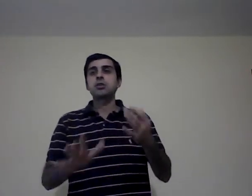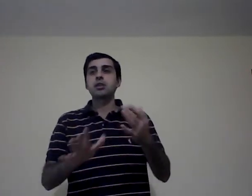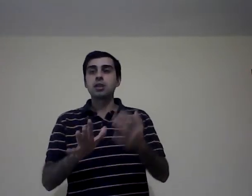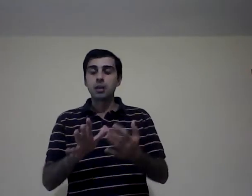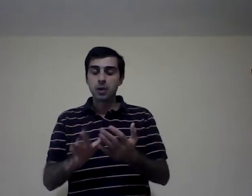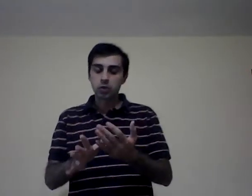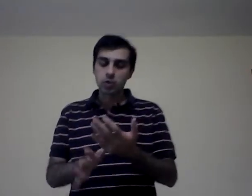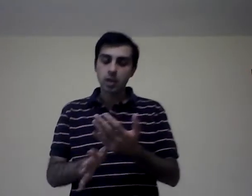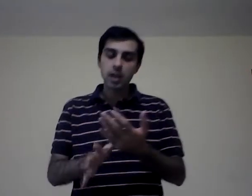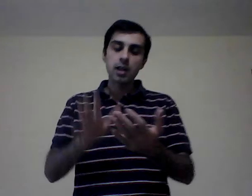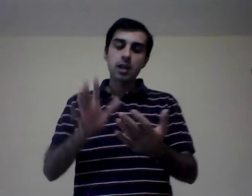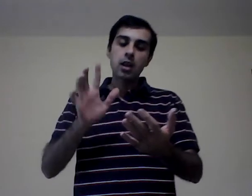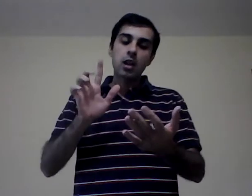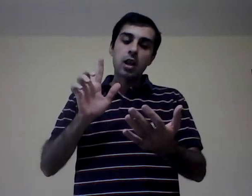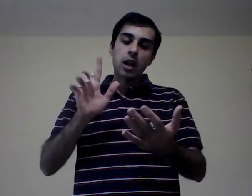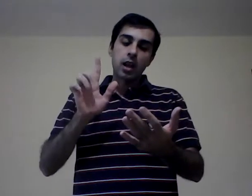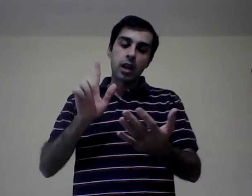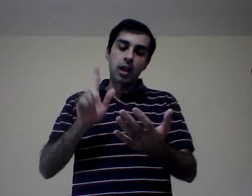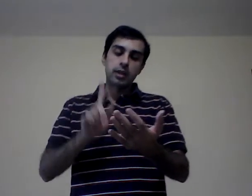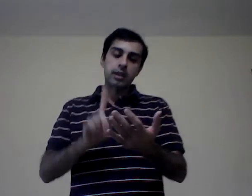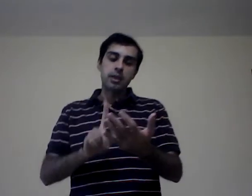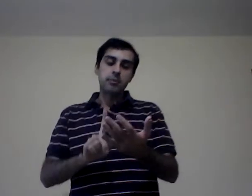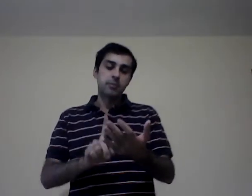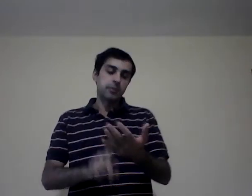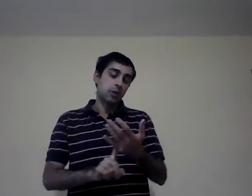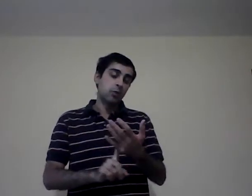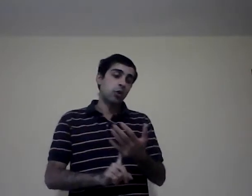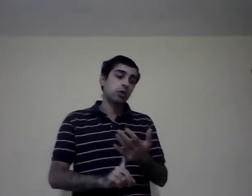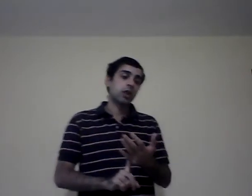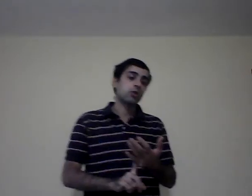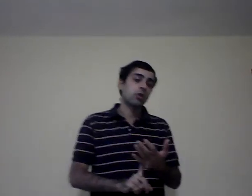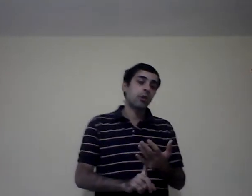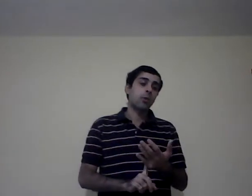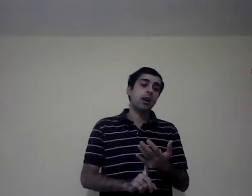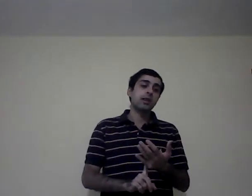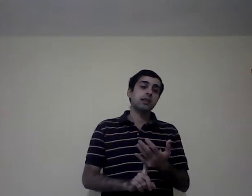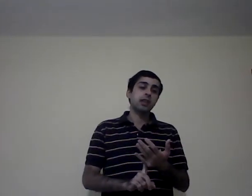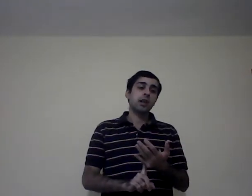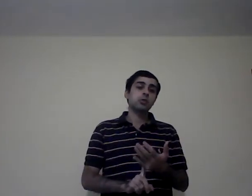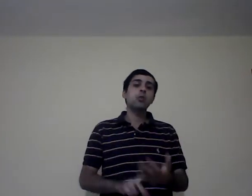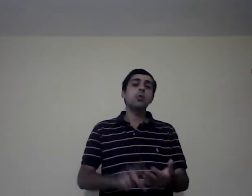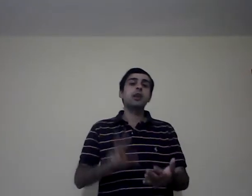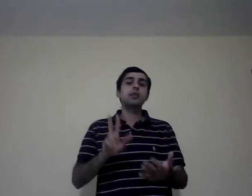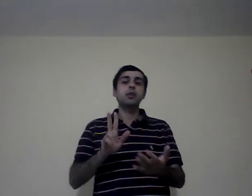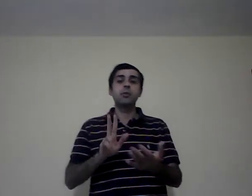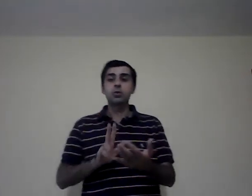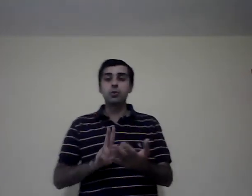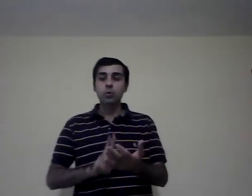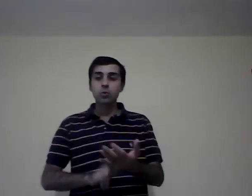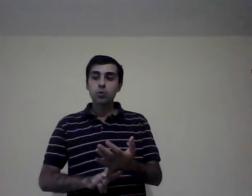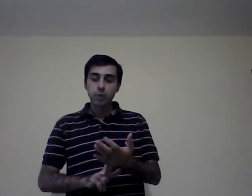sistema social, tiene un contexto en el cual interactúa, tiene una estructura,